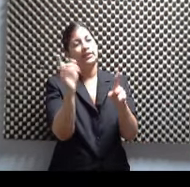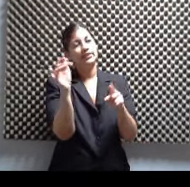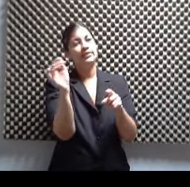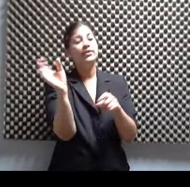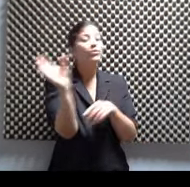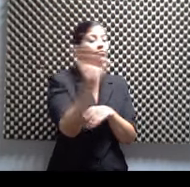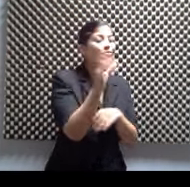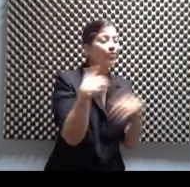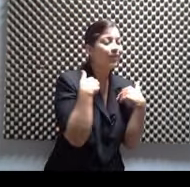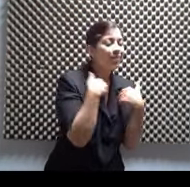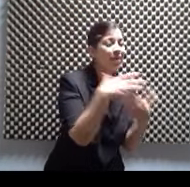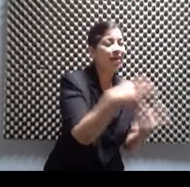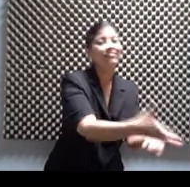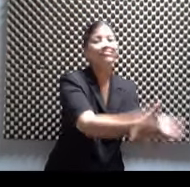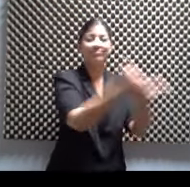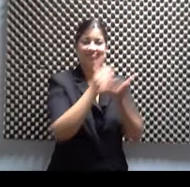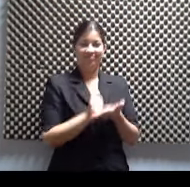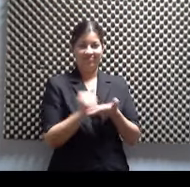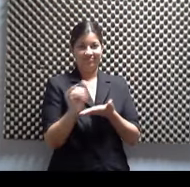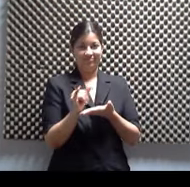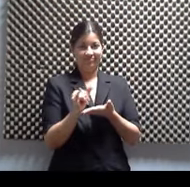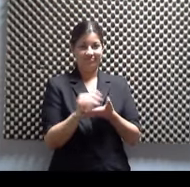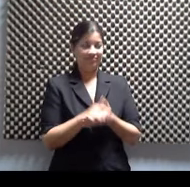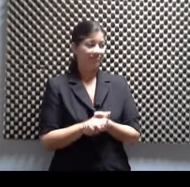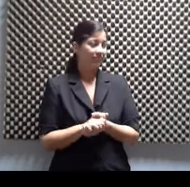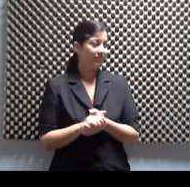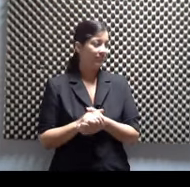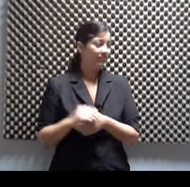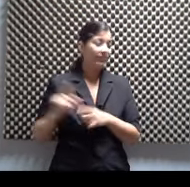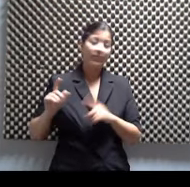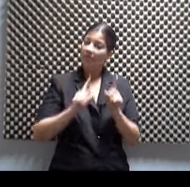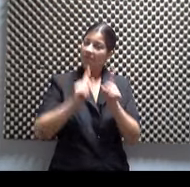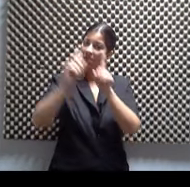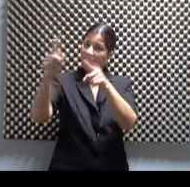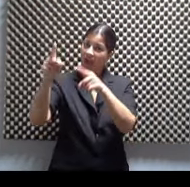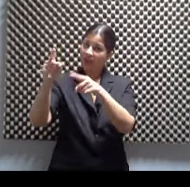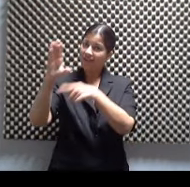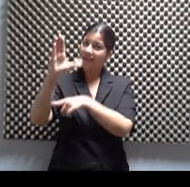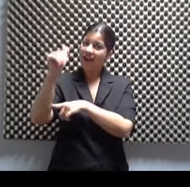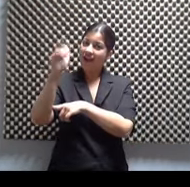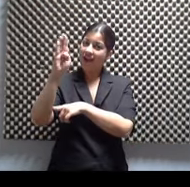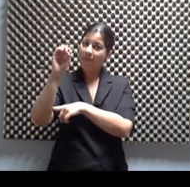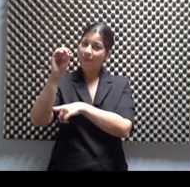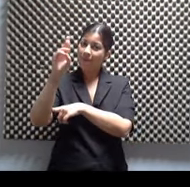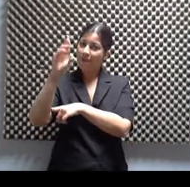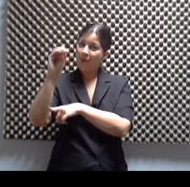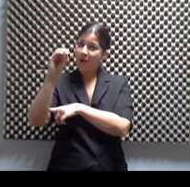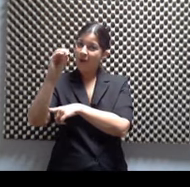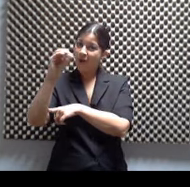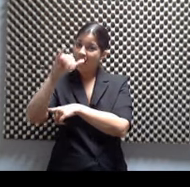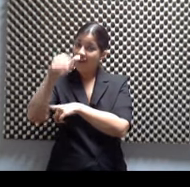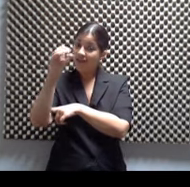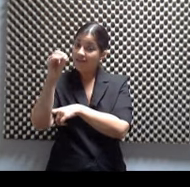adopte. Hagan un trip a Cabo Rojo a Chinchorear y buscan un perrito. Definitivamente. O un gatito.